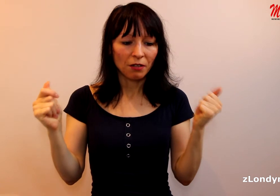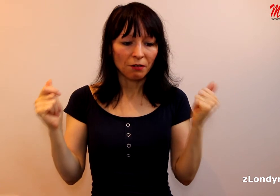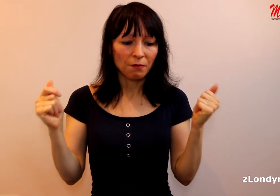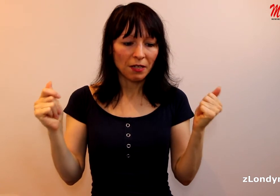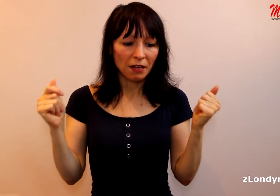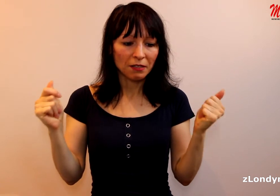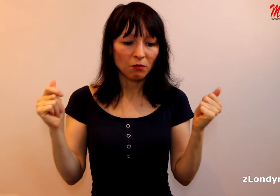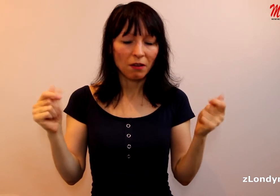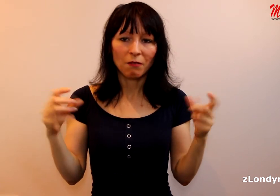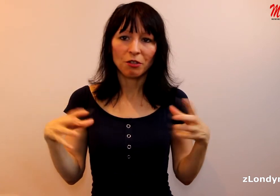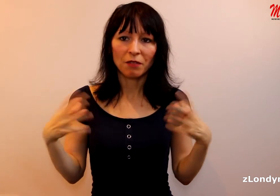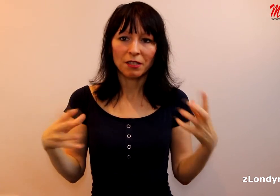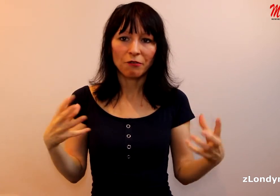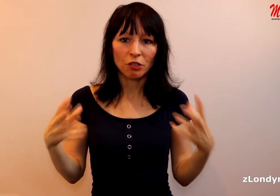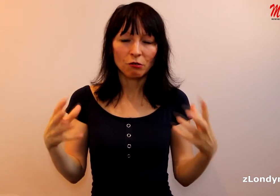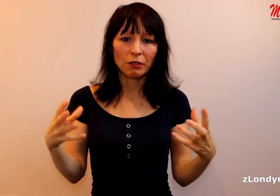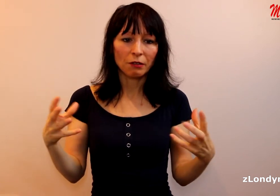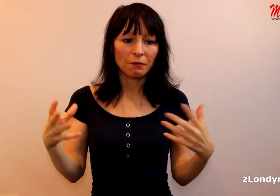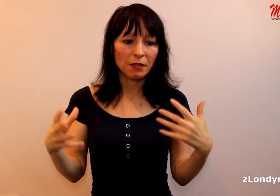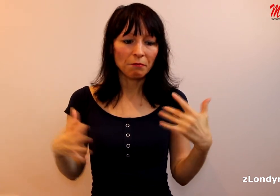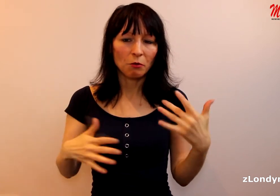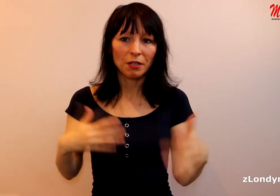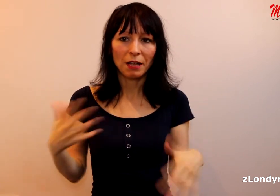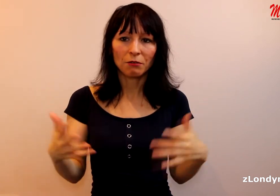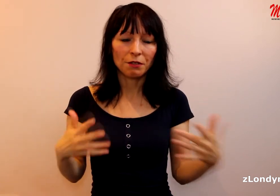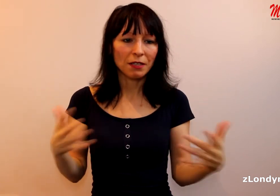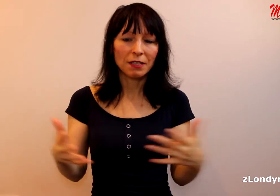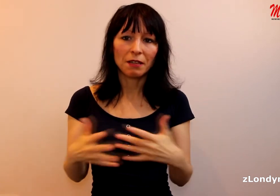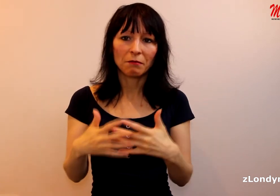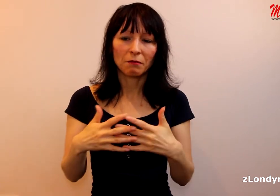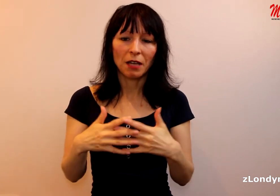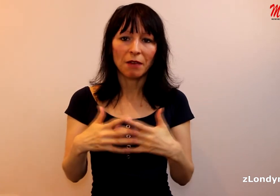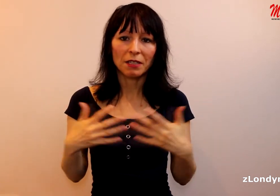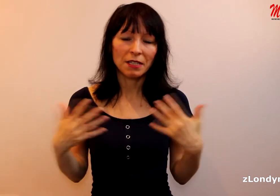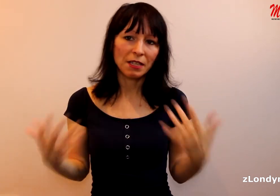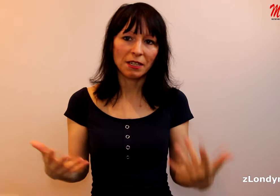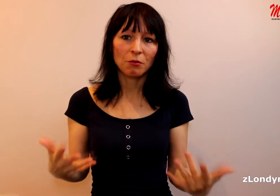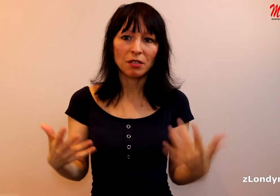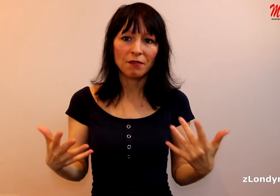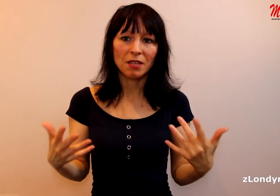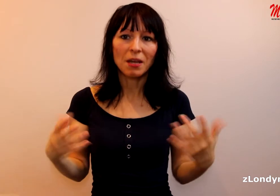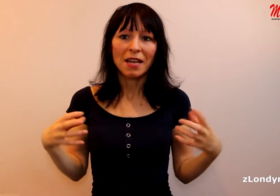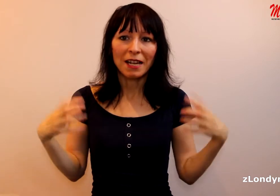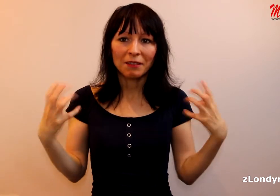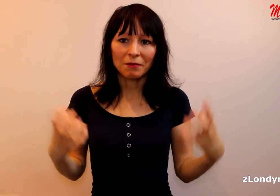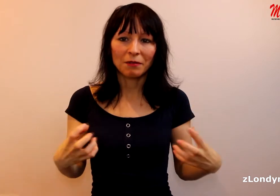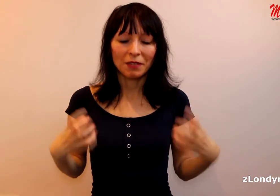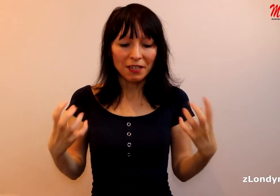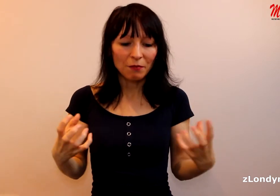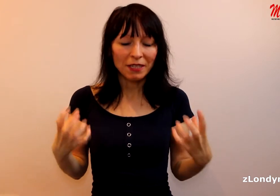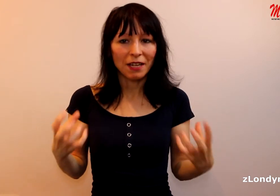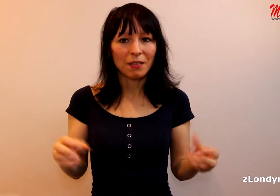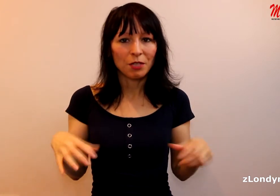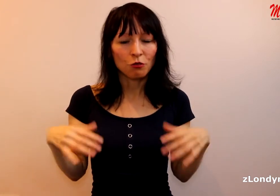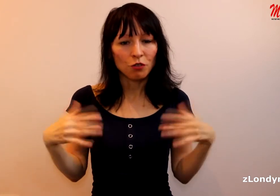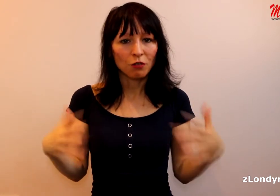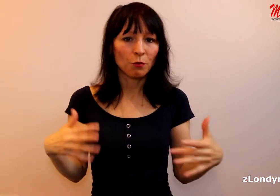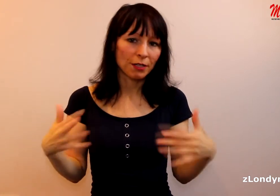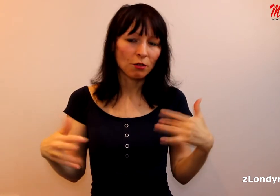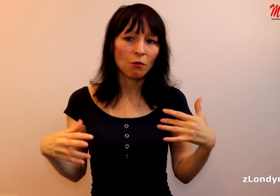takový, a já se obávám, že vlastně v Česku takový moderátoři vlastně, já je vlastně nikde moc nevidím. Ale tady v Británii přes tu všechnu politickou